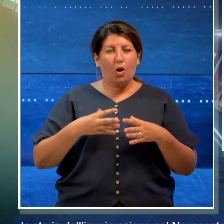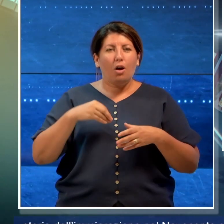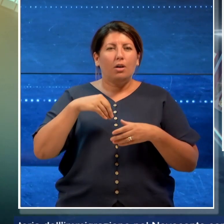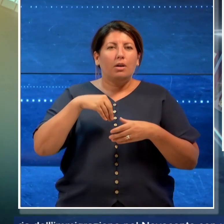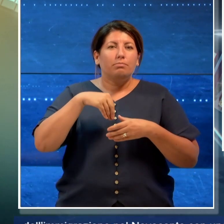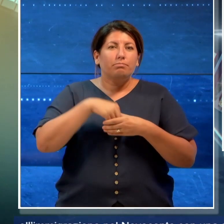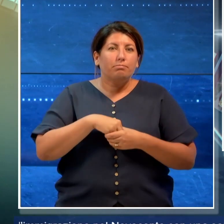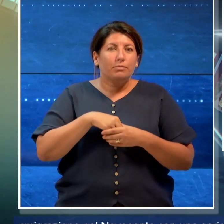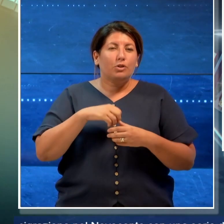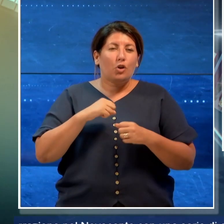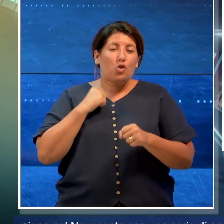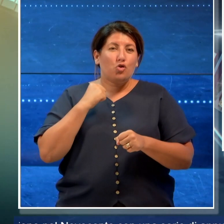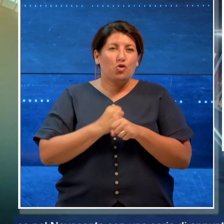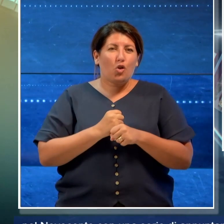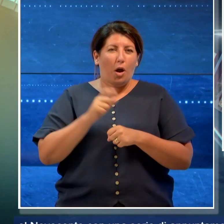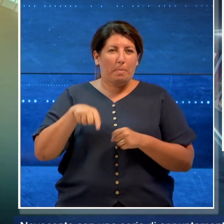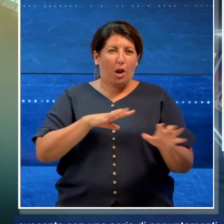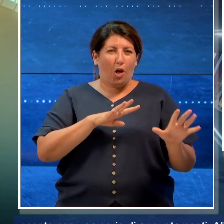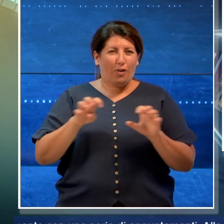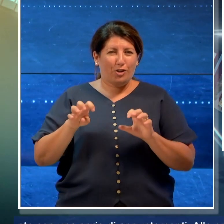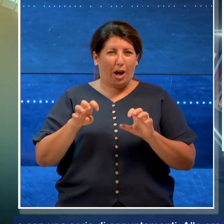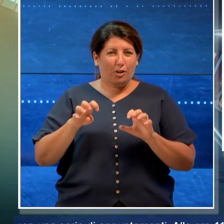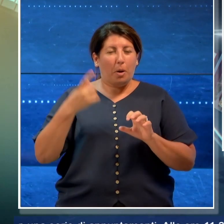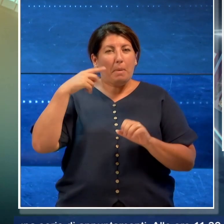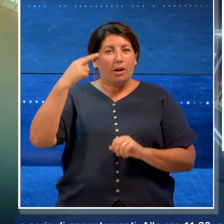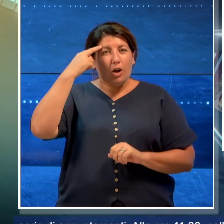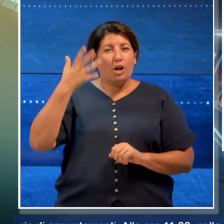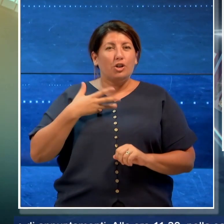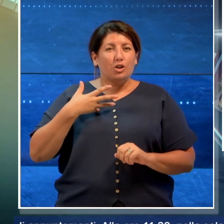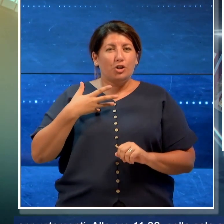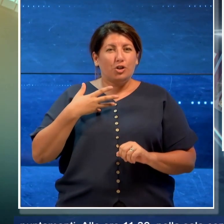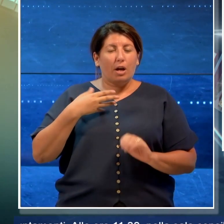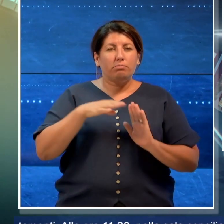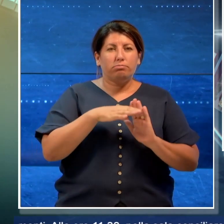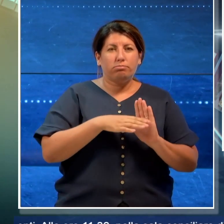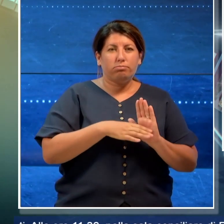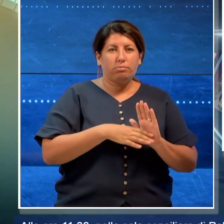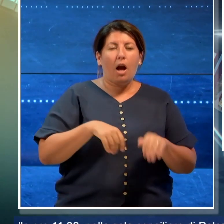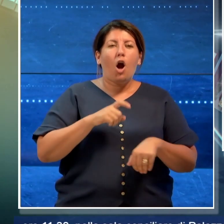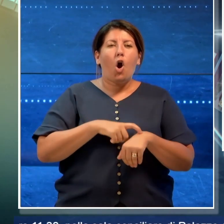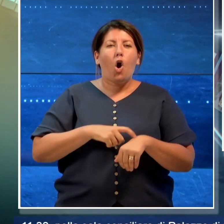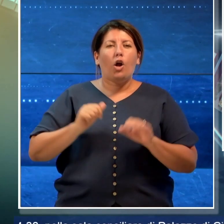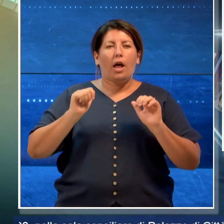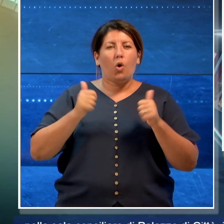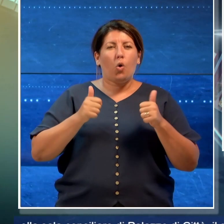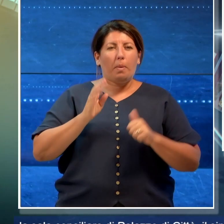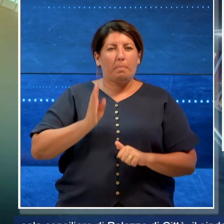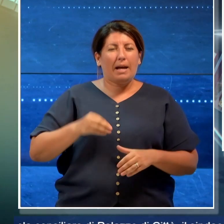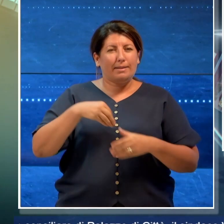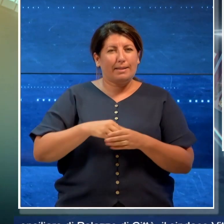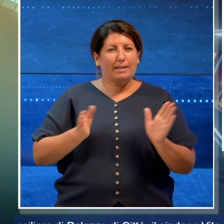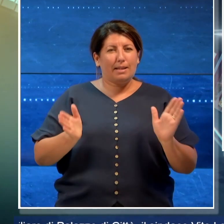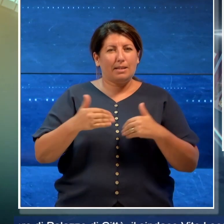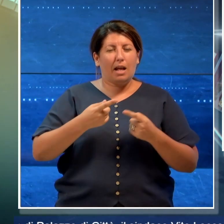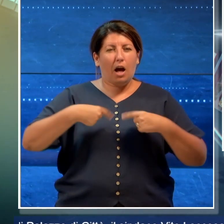nel Novecento con una serie di appuntamenti. Alle ore 11.30 nella sala consigliare di Palazzo